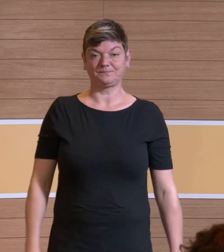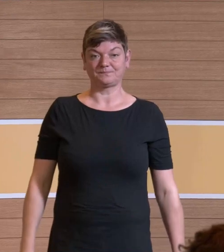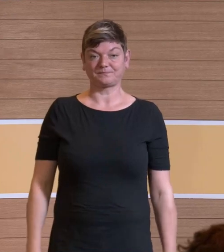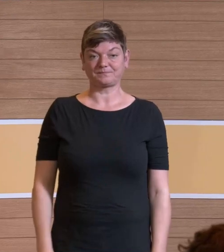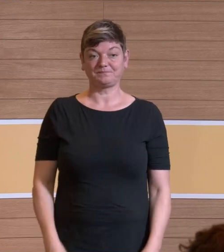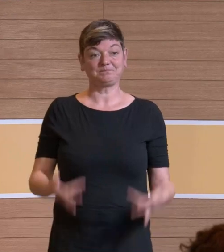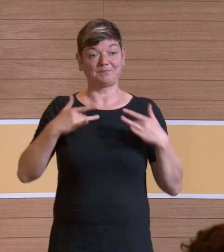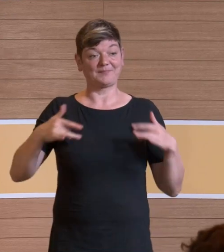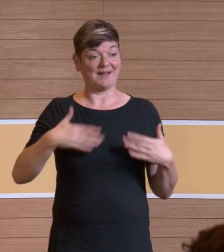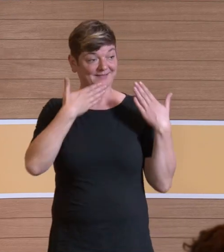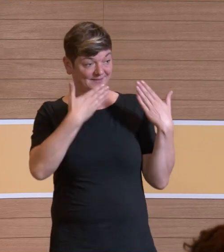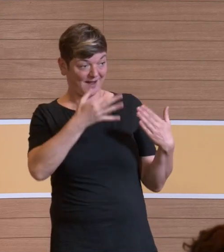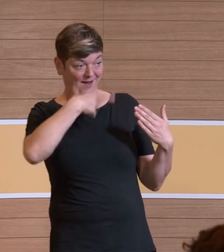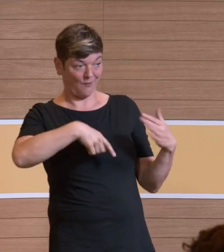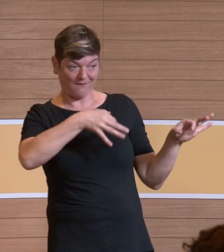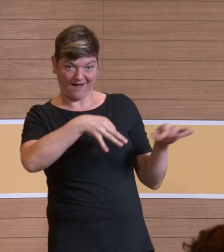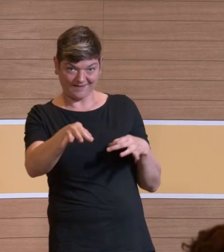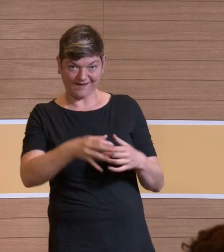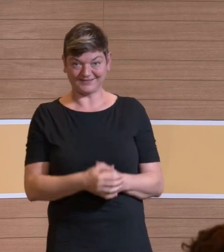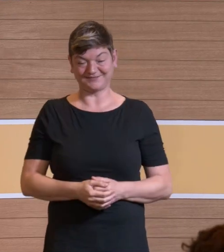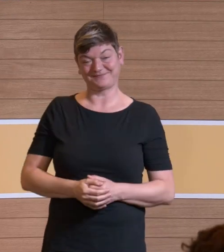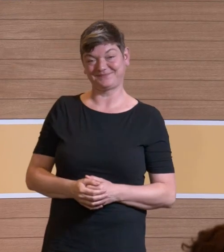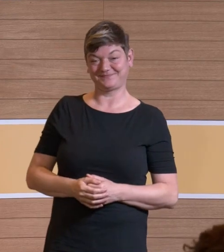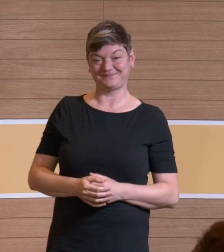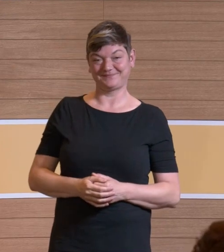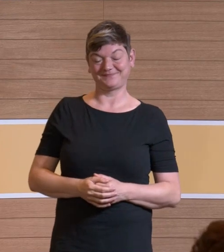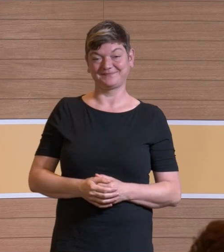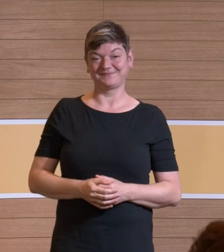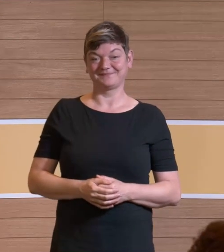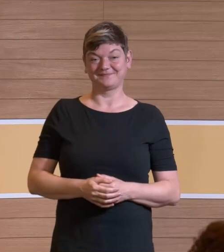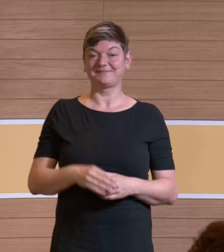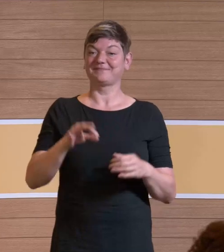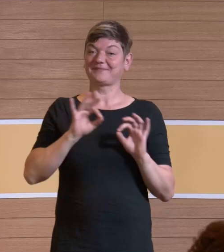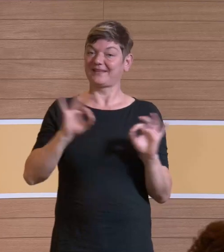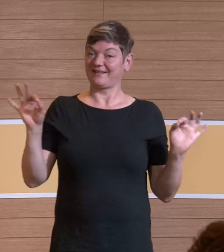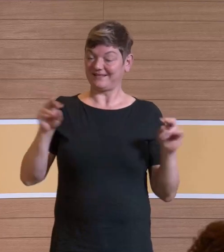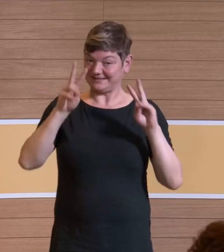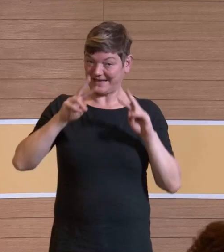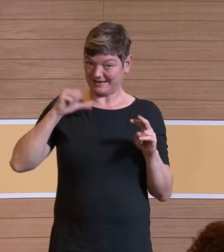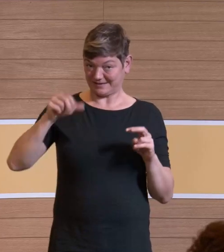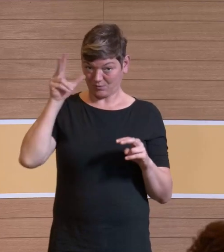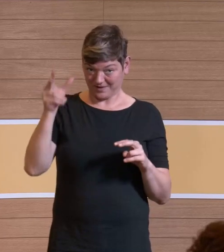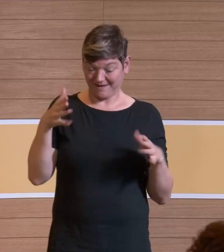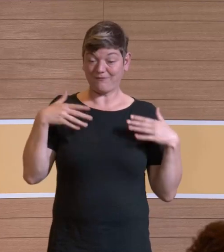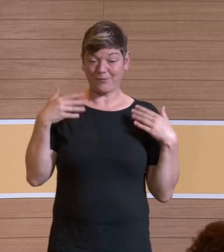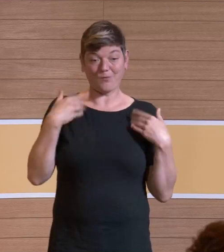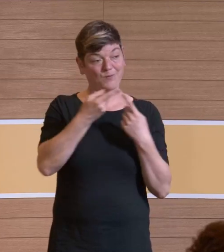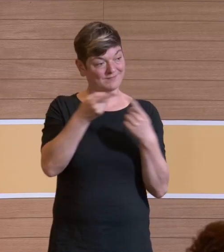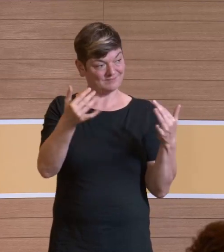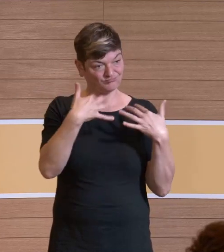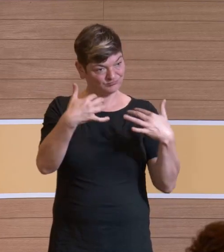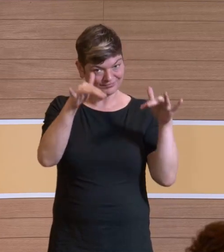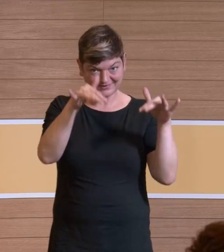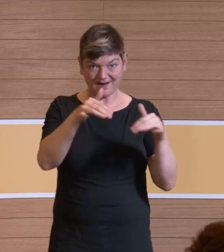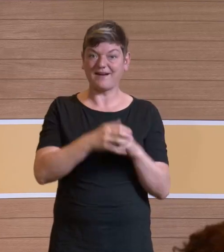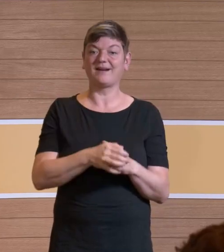Ja, herzlichen Dank für die einführenden Worte. Sehr geehrte Damen und Herren, ich freue mich sehr, dass Sie hier sind. Ich freue mich auch, dass wir sprechen